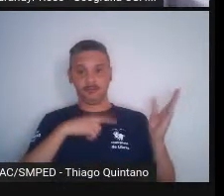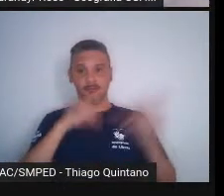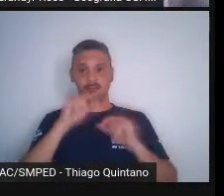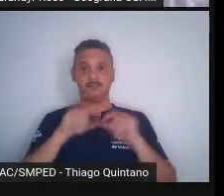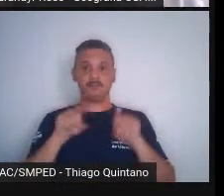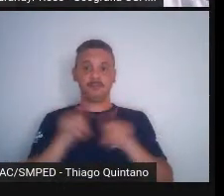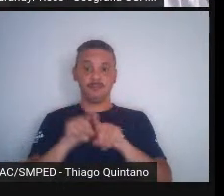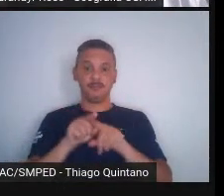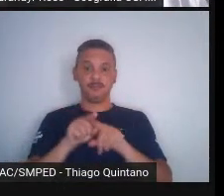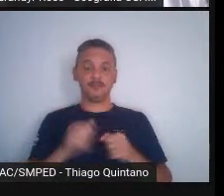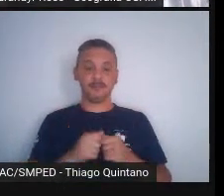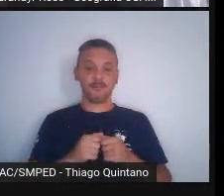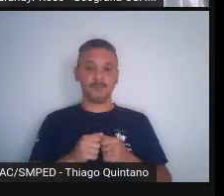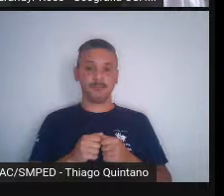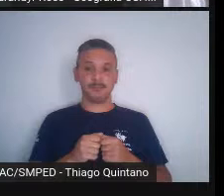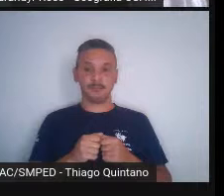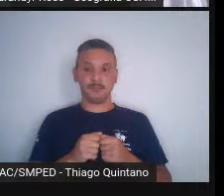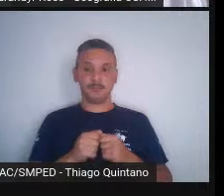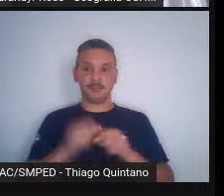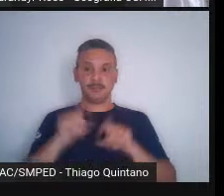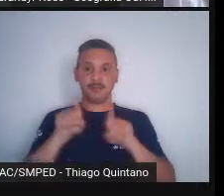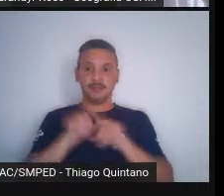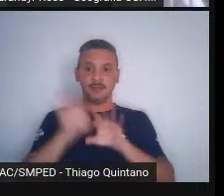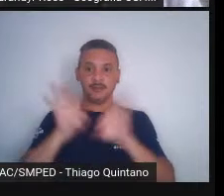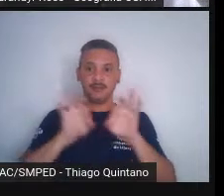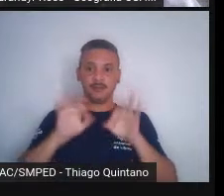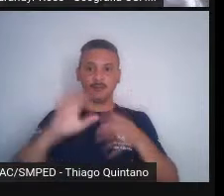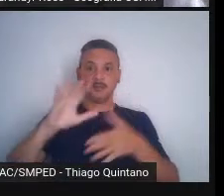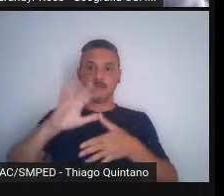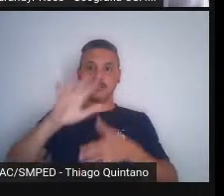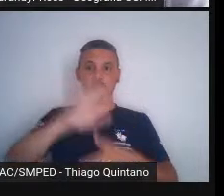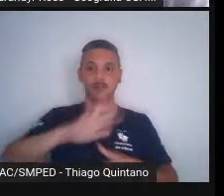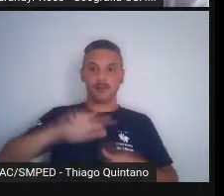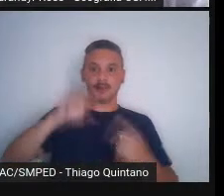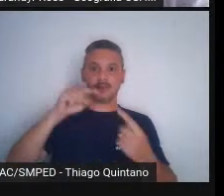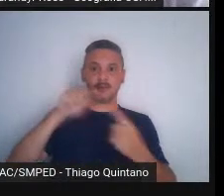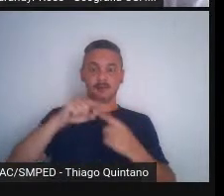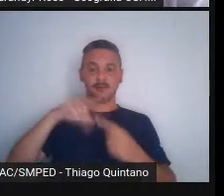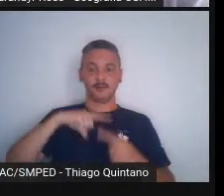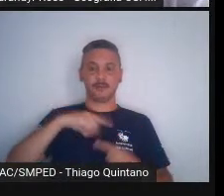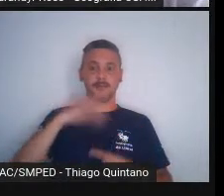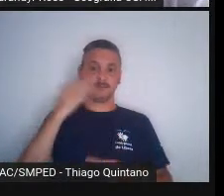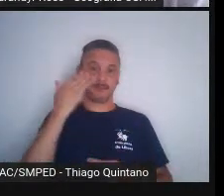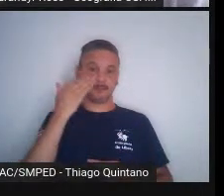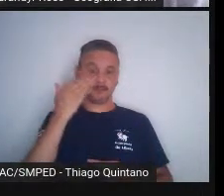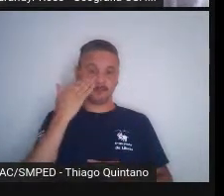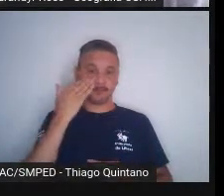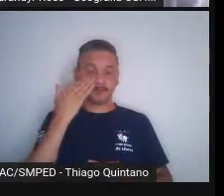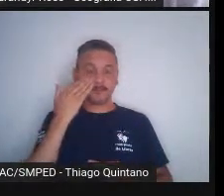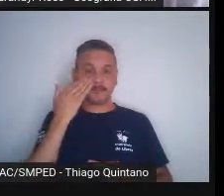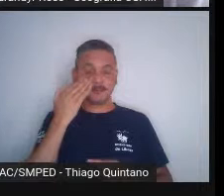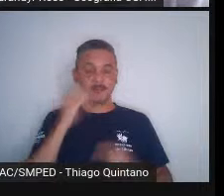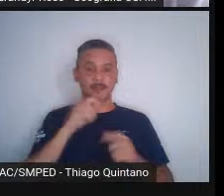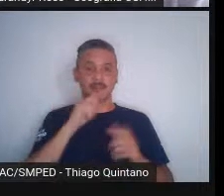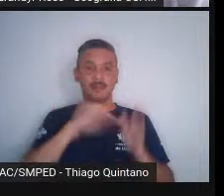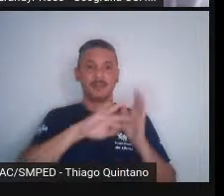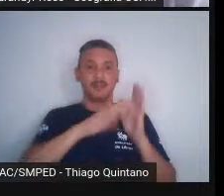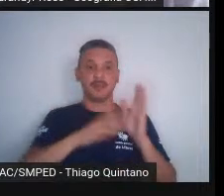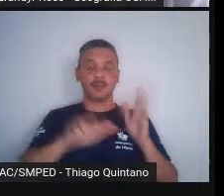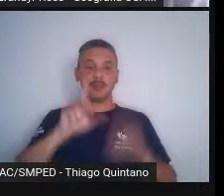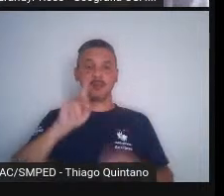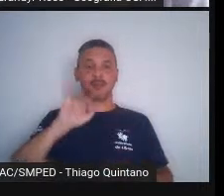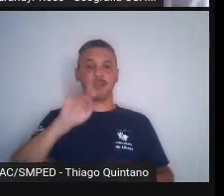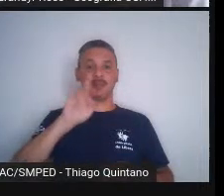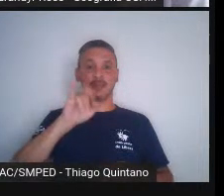uma grande modificação. Então, por exemplo, aqui está o rio Pinheiros,